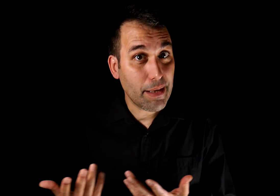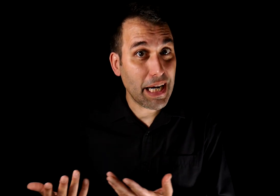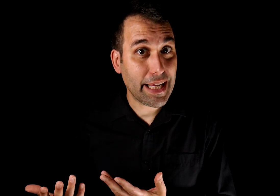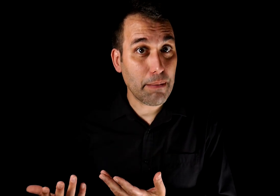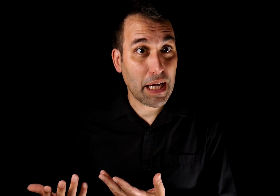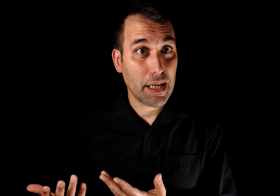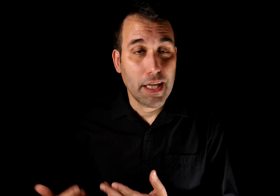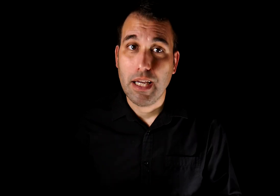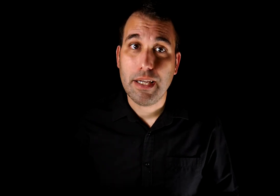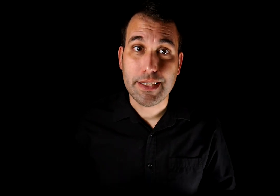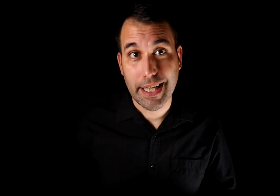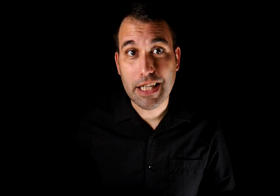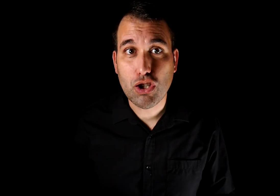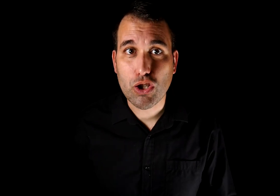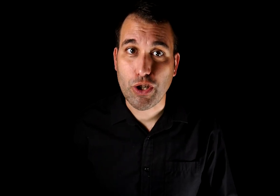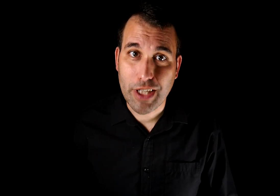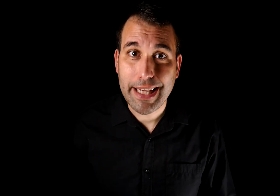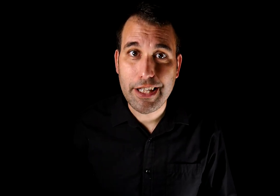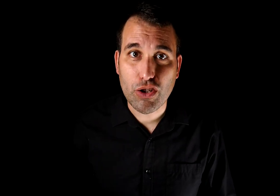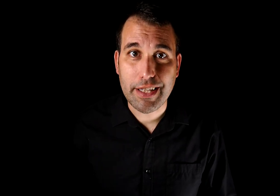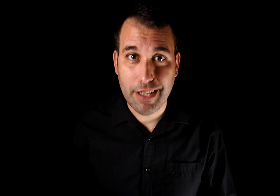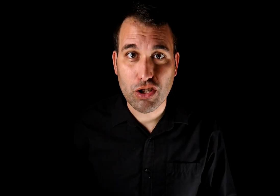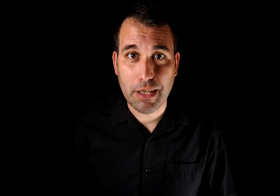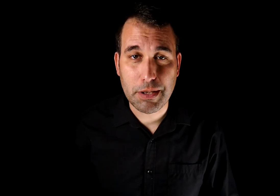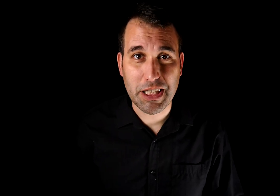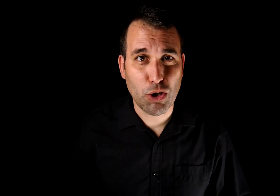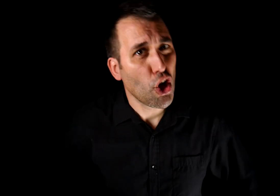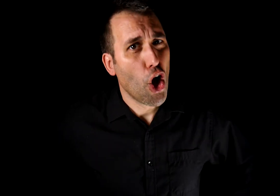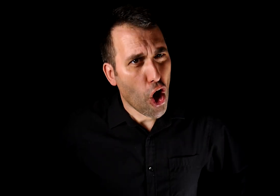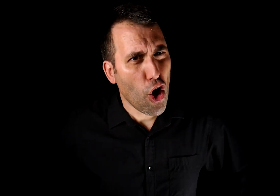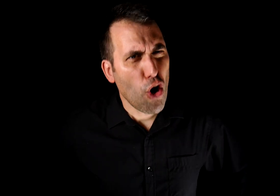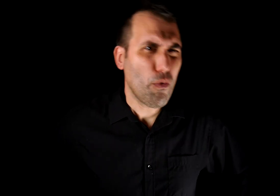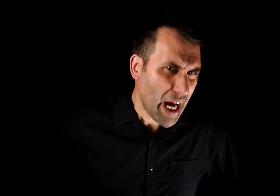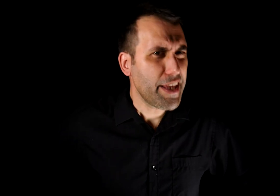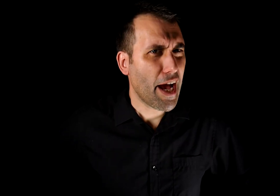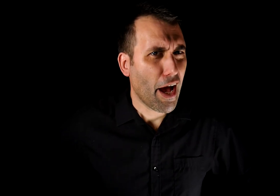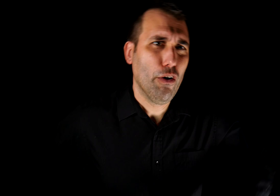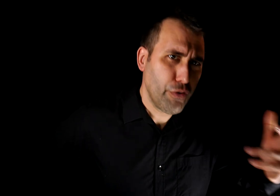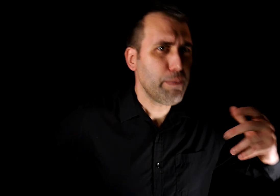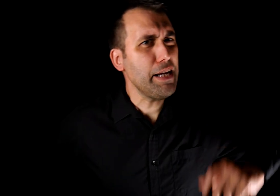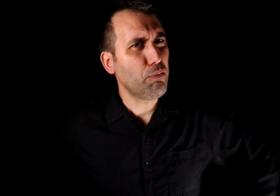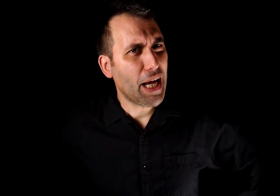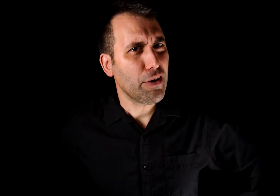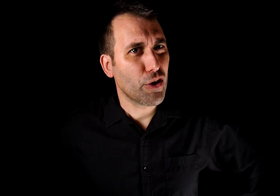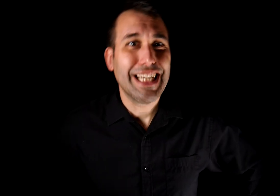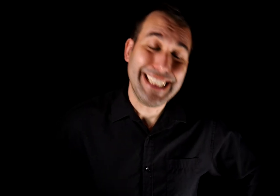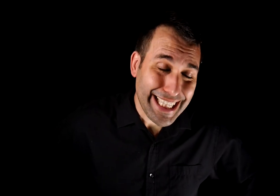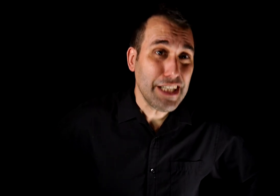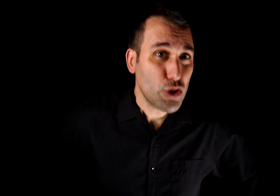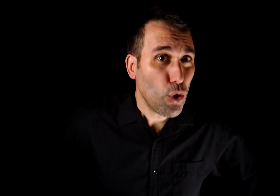llama a la calma. Y se quedarán solos y con cara de idiota diciéndose a sí mismos Oh, vaya, fui manipulado. Si tan solo